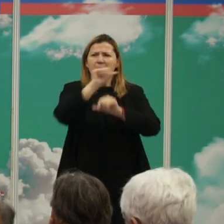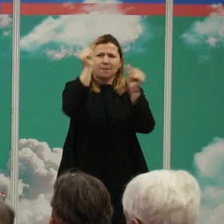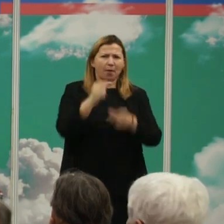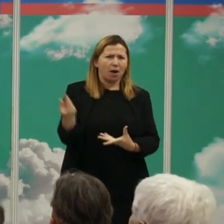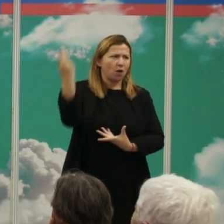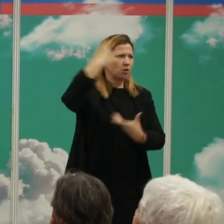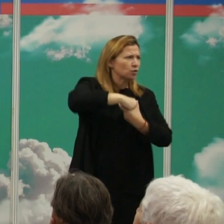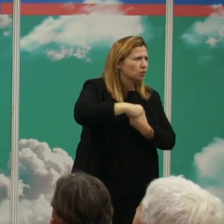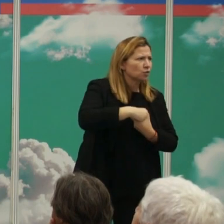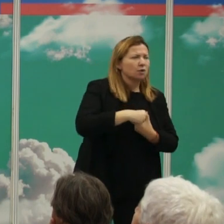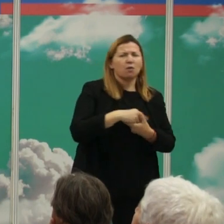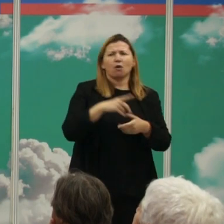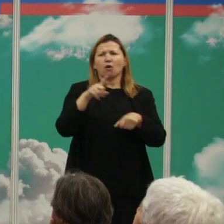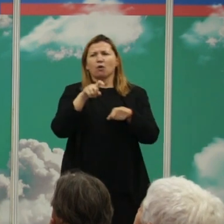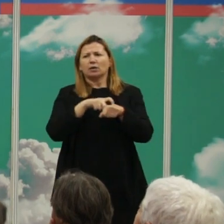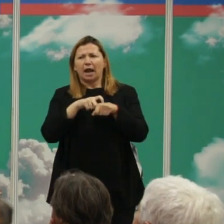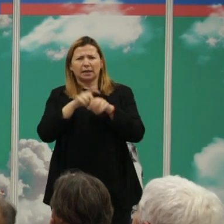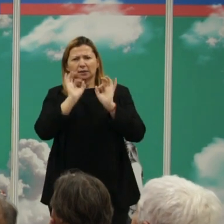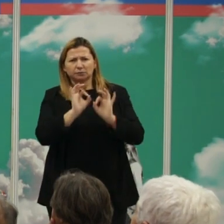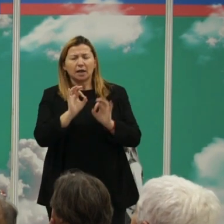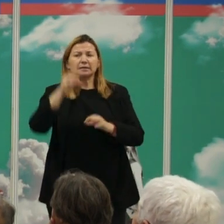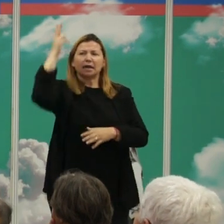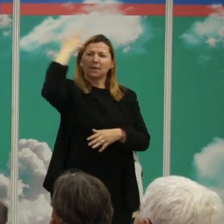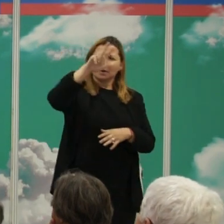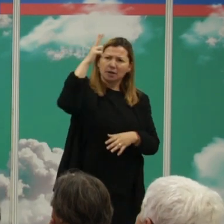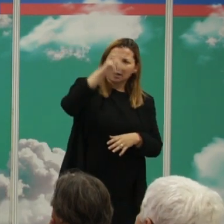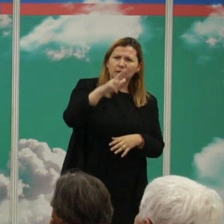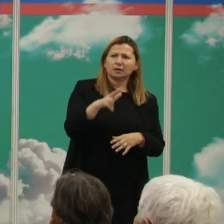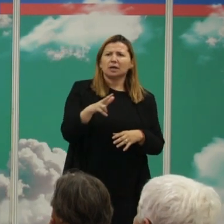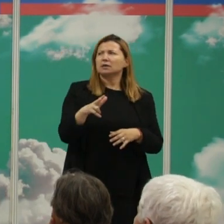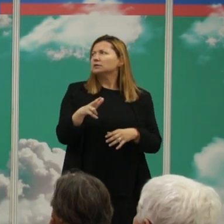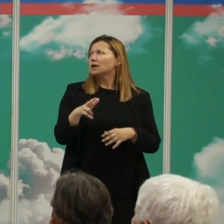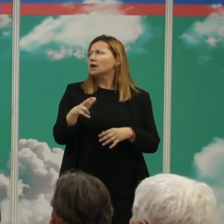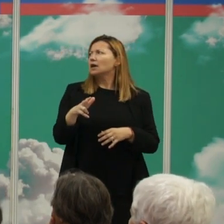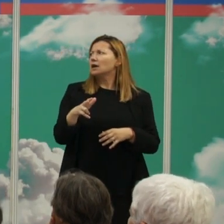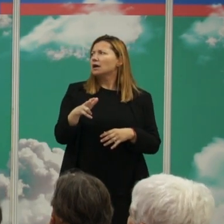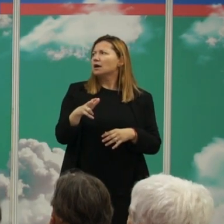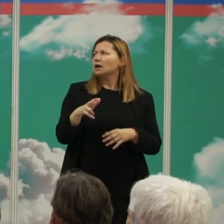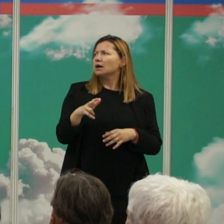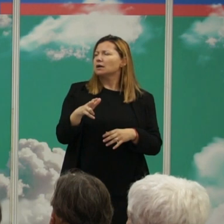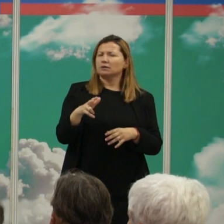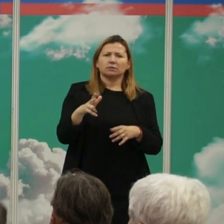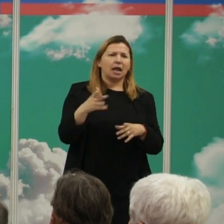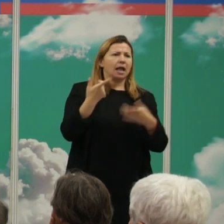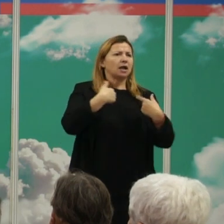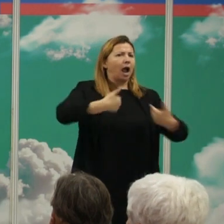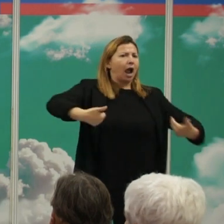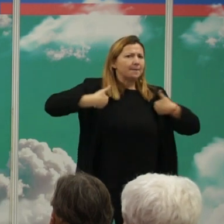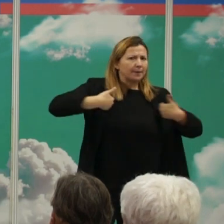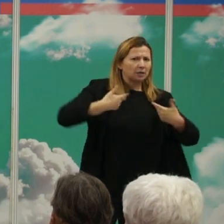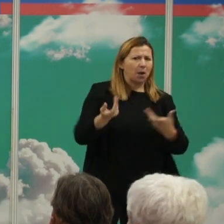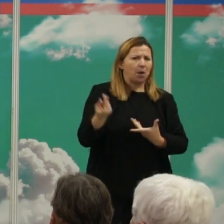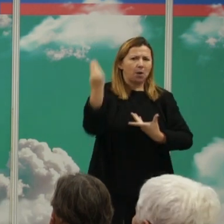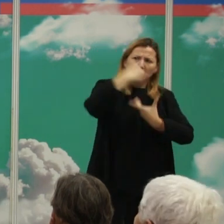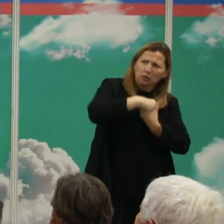valores de determinado rasgo o no si metíamos en la filogenia la homoneal dentalensi que realmente es nuestra especie hermana en esa filogenia o no